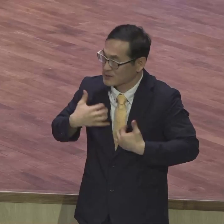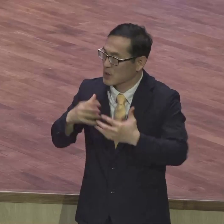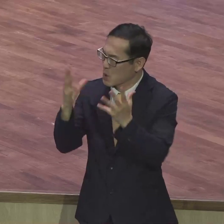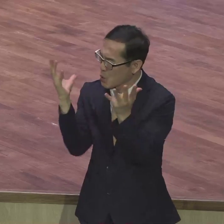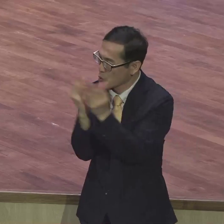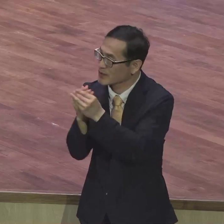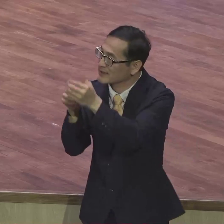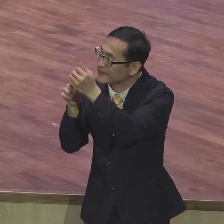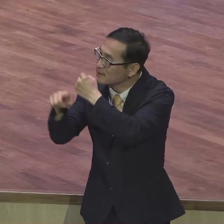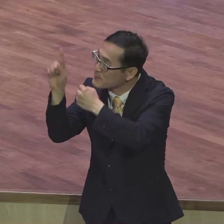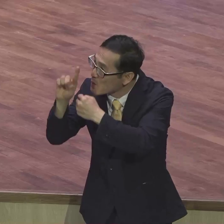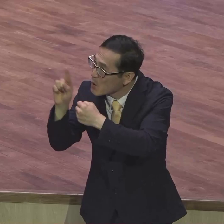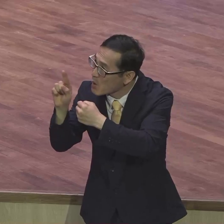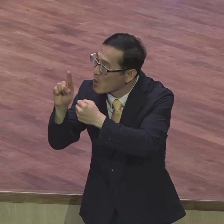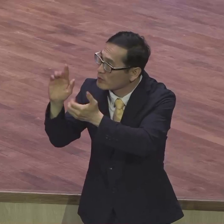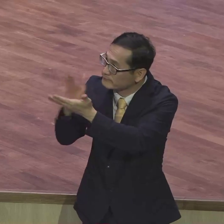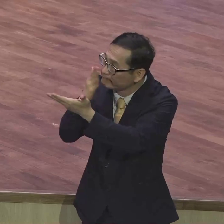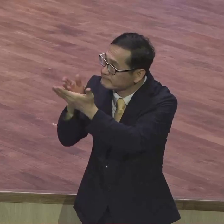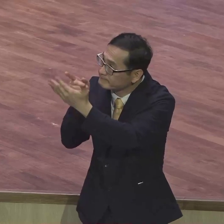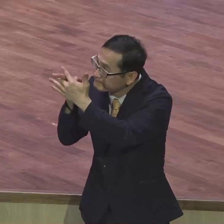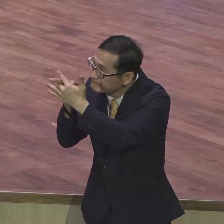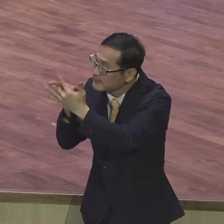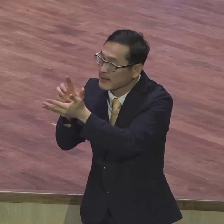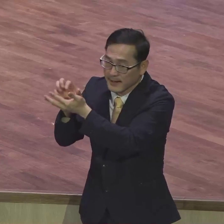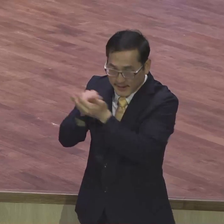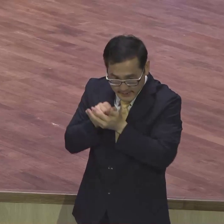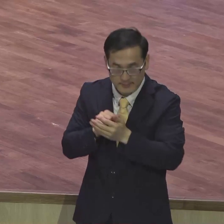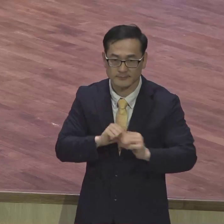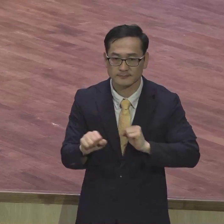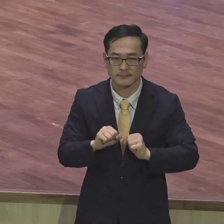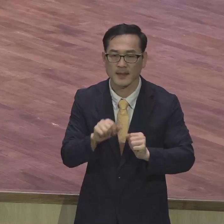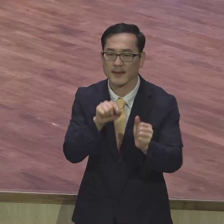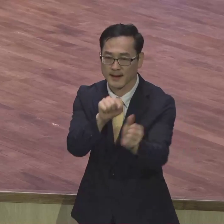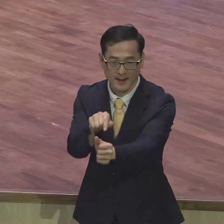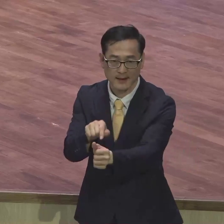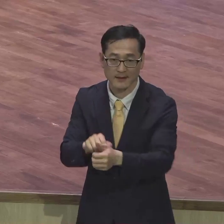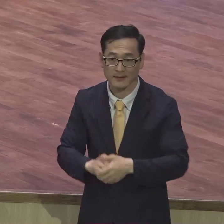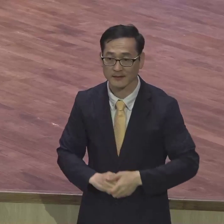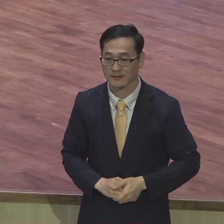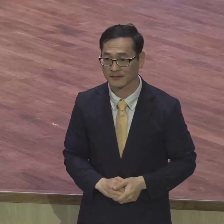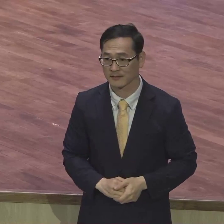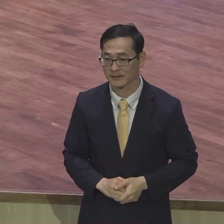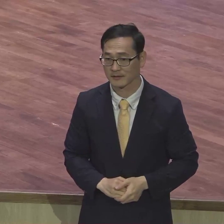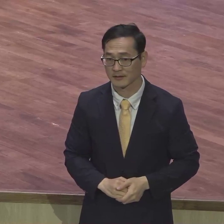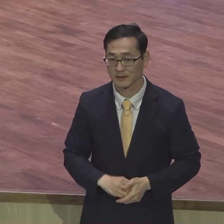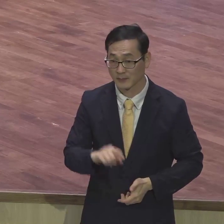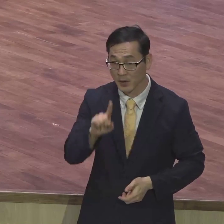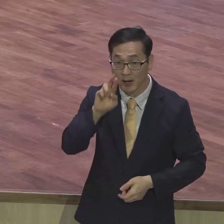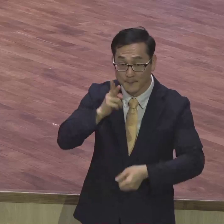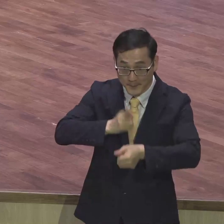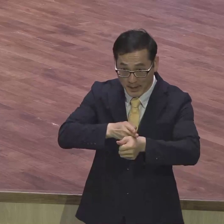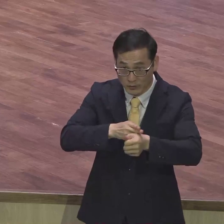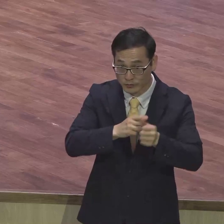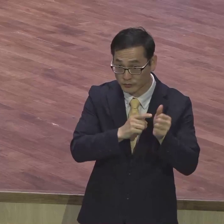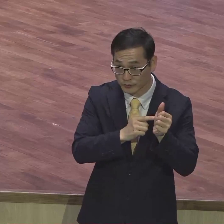온전하신 뜻이 무엇인지 분별하도록 하라 바울은 우리가 어떻게 하나님이